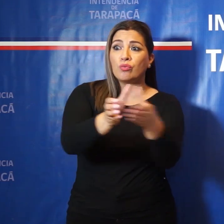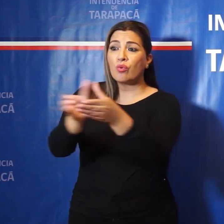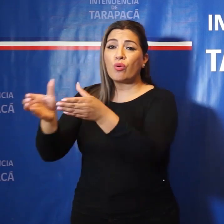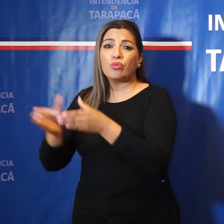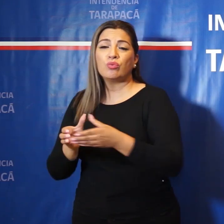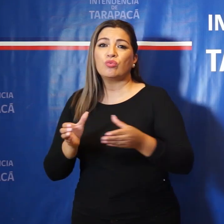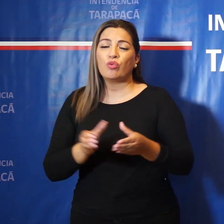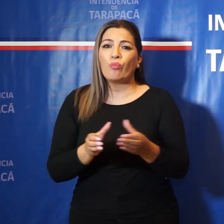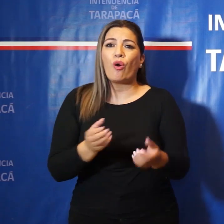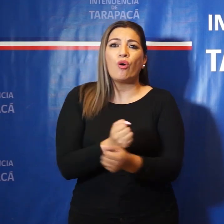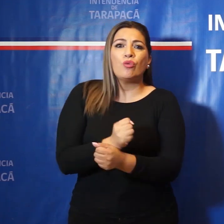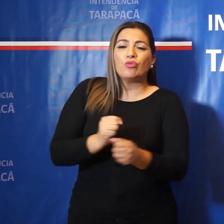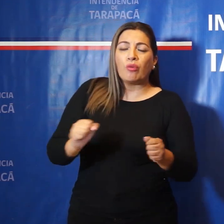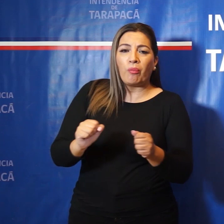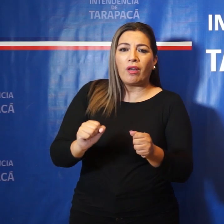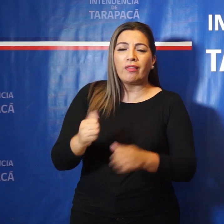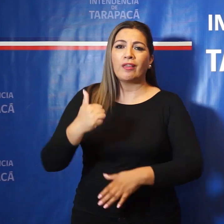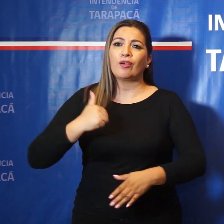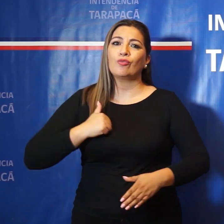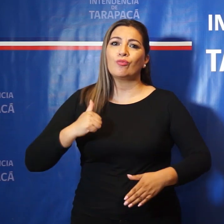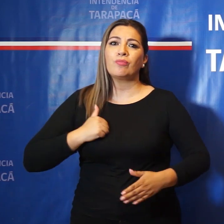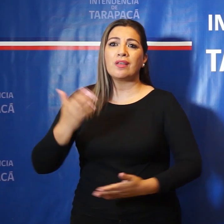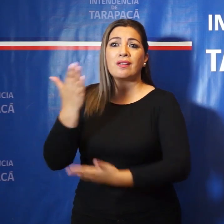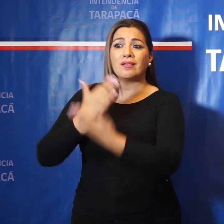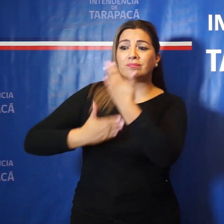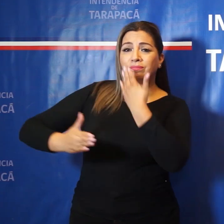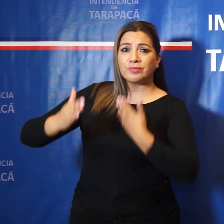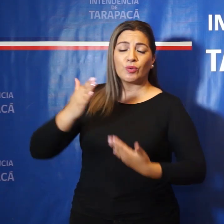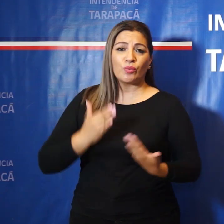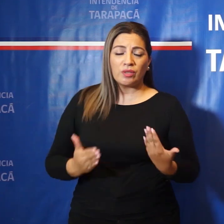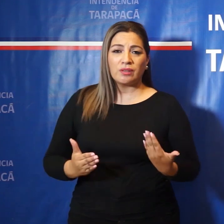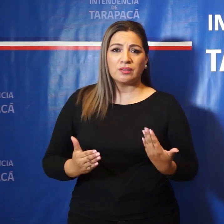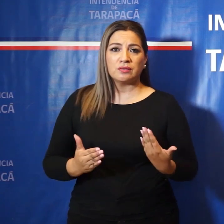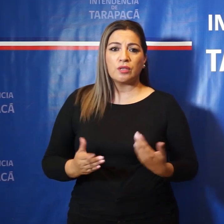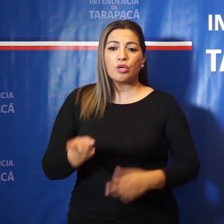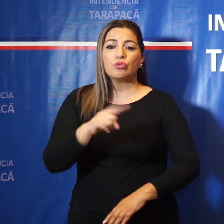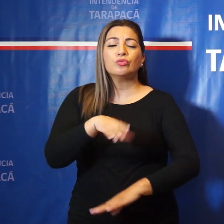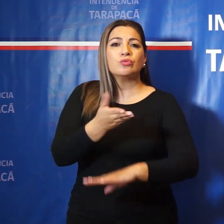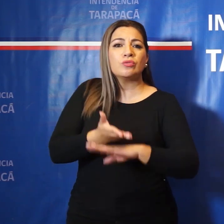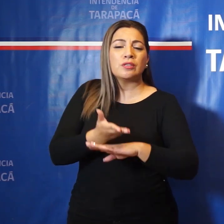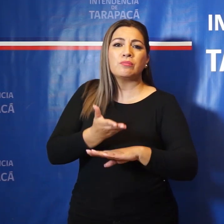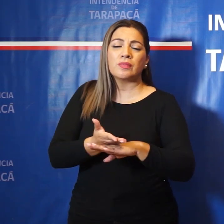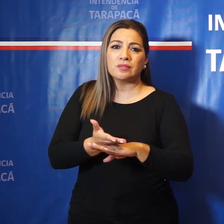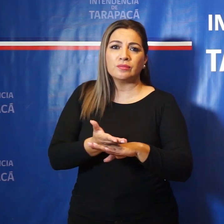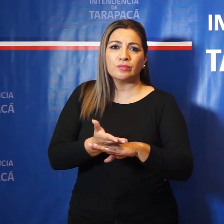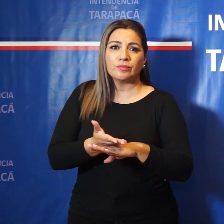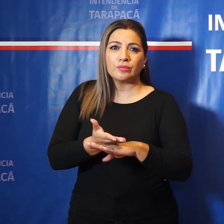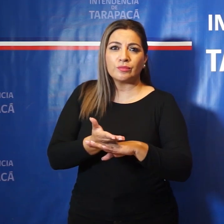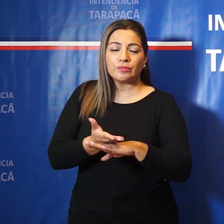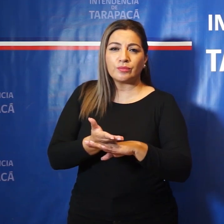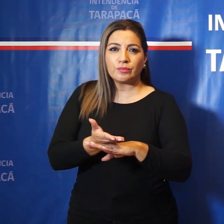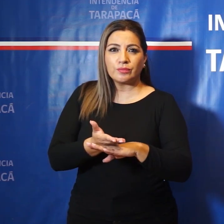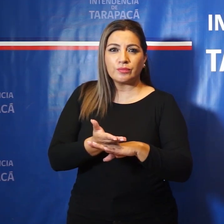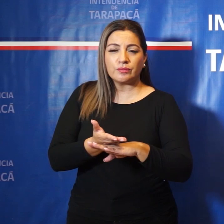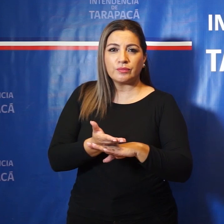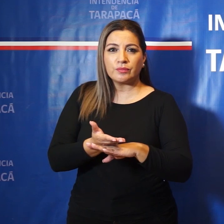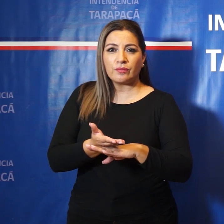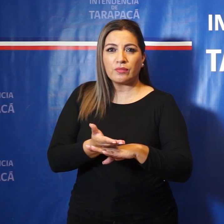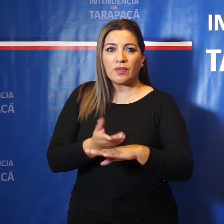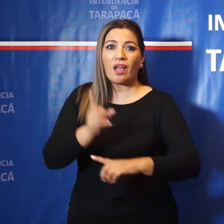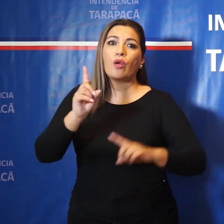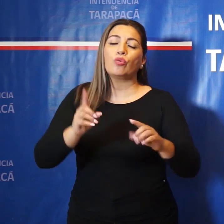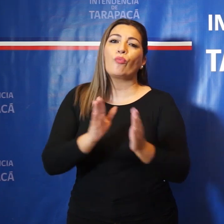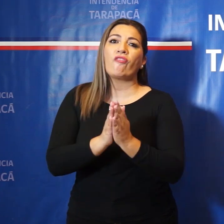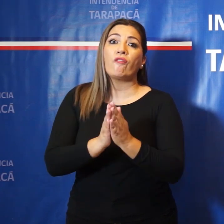tienen menos condiciones para hacer el resguardo y que les pedimos encarecidamente que puedan dar a conocer que están